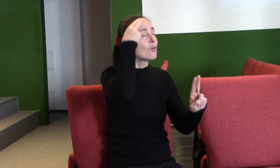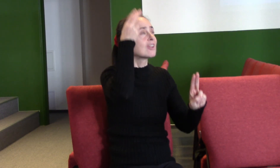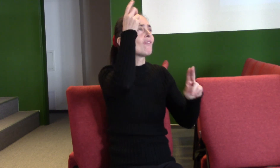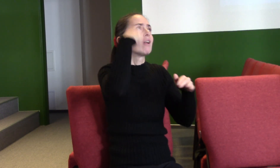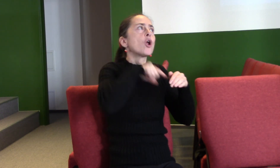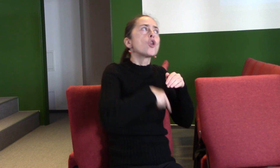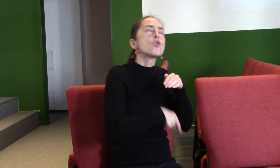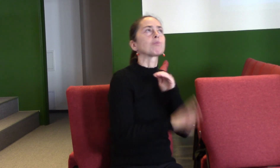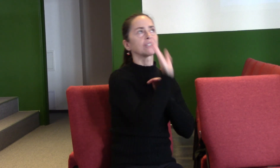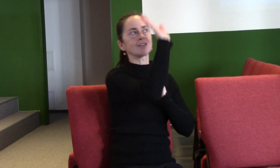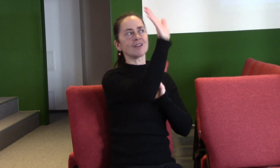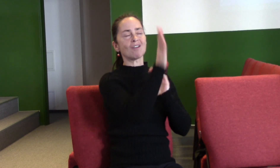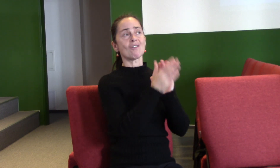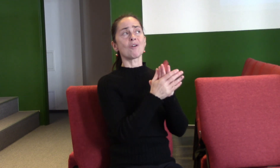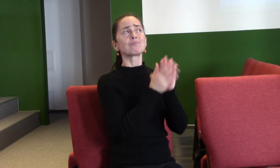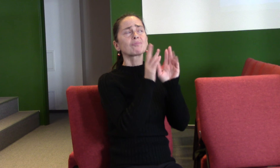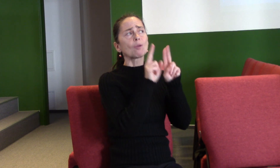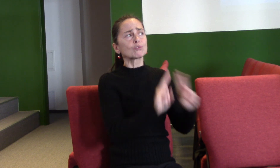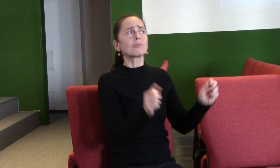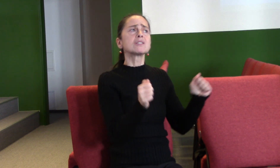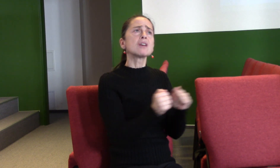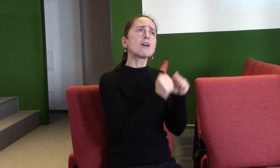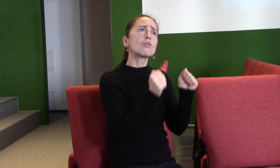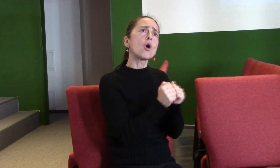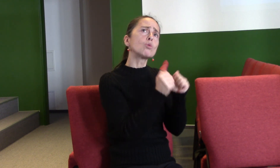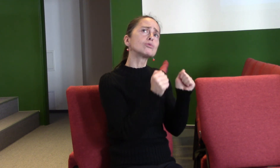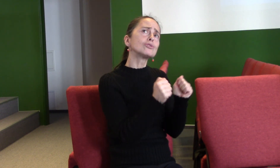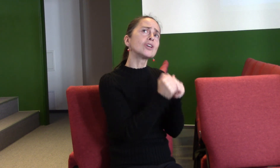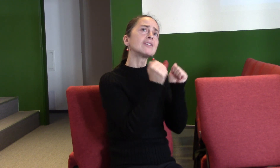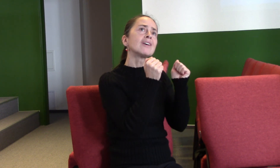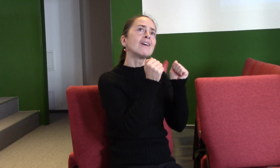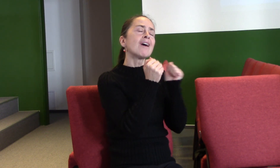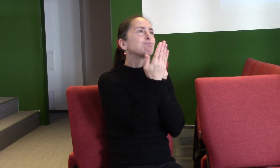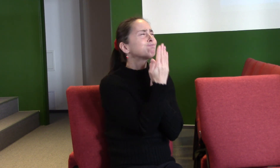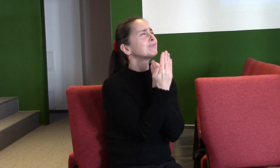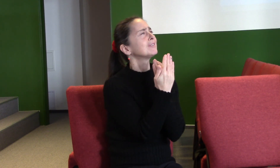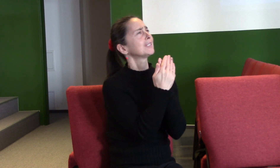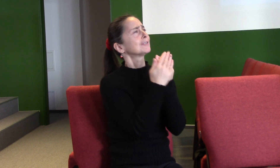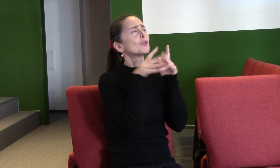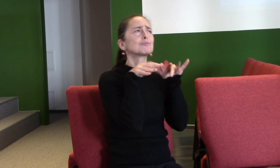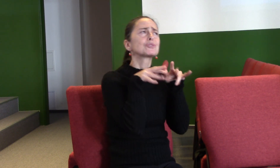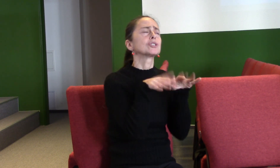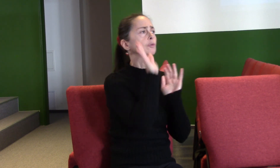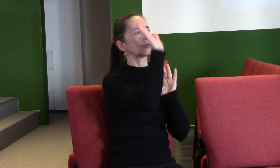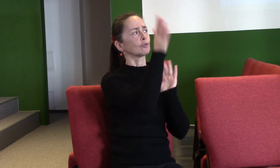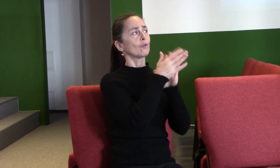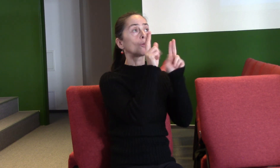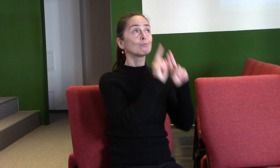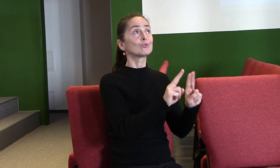Boží mohli okoušet tvoji blízkost a přítomnost, mohli s tebou rozmluvat a ty s